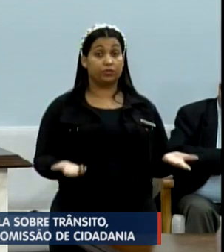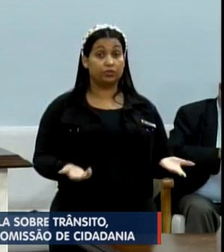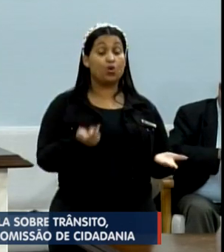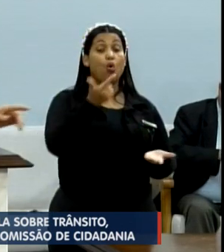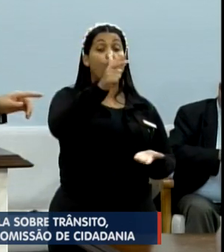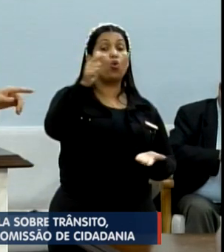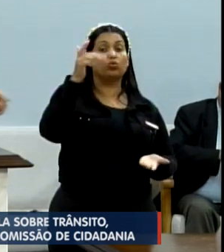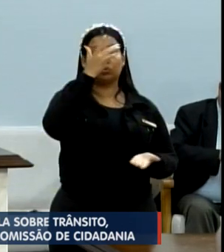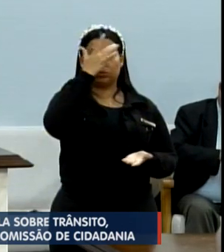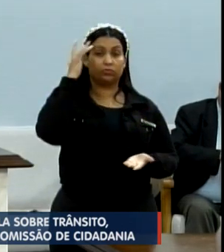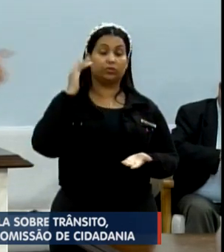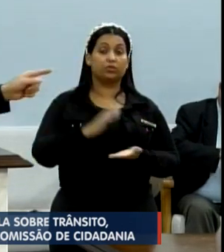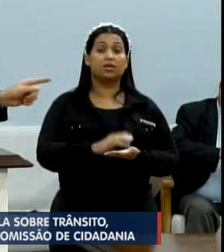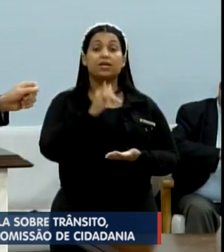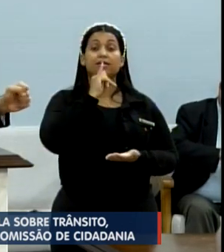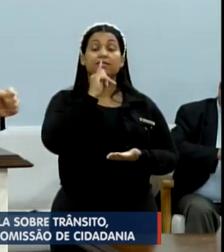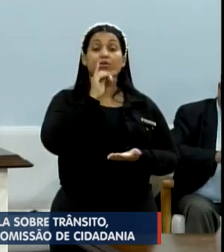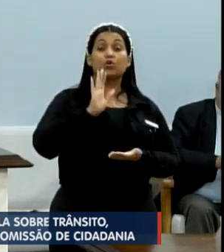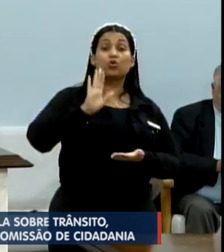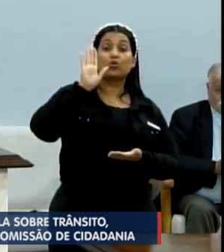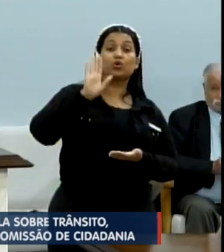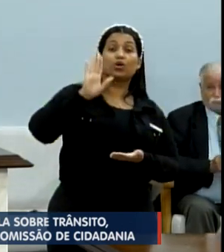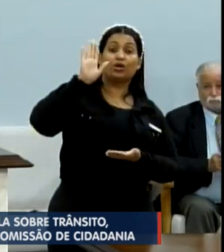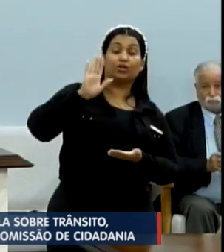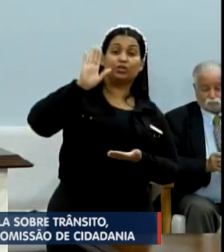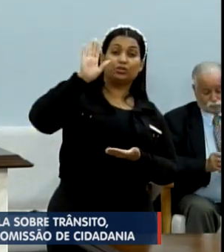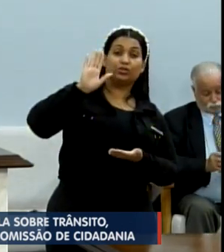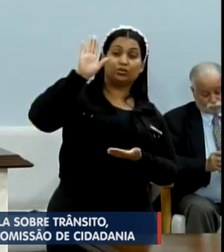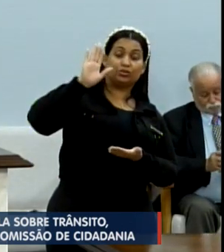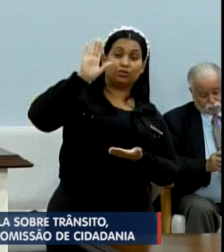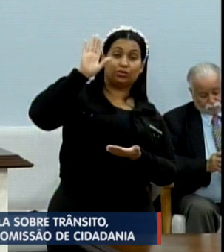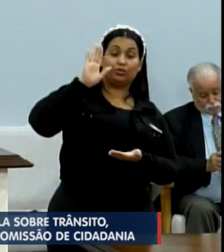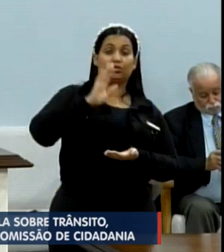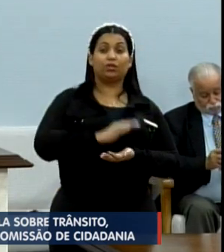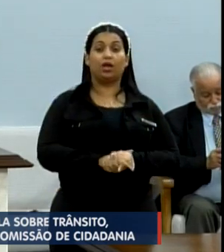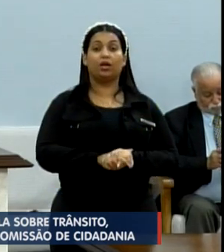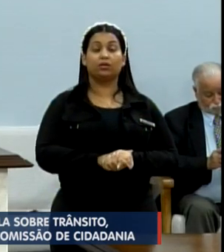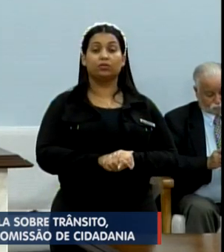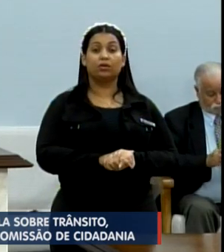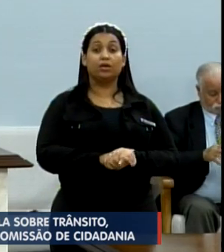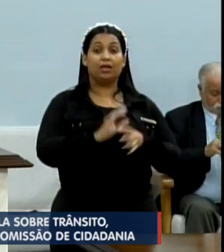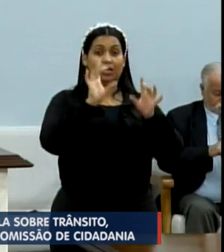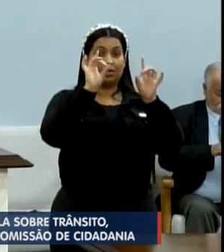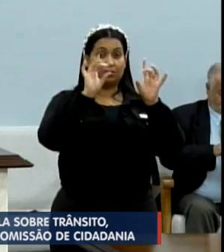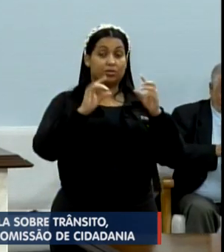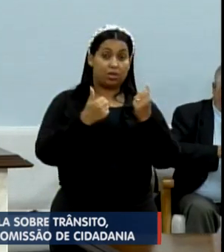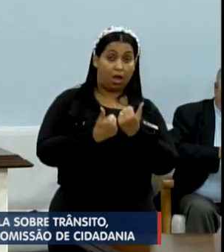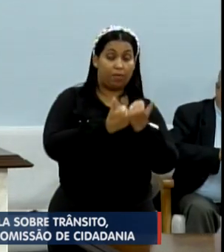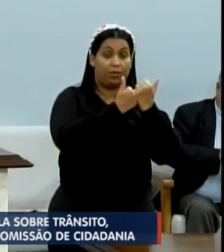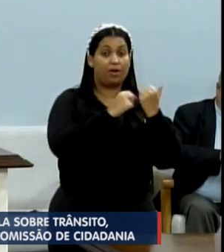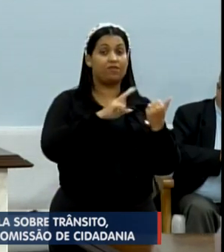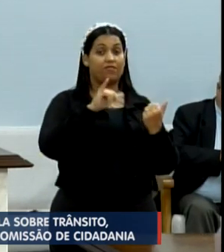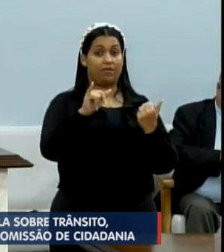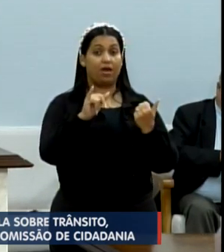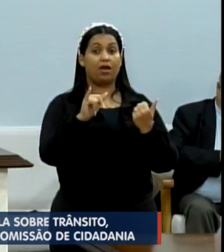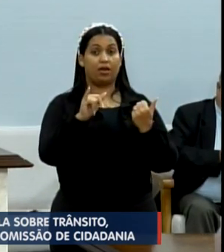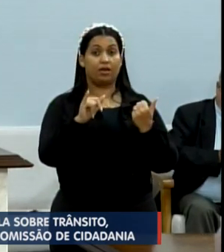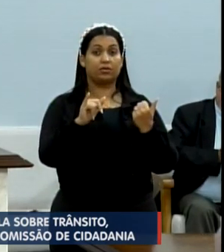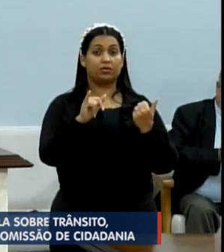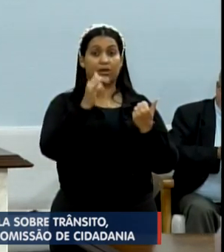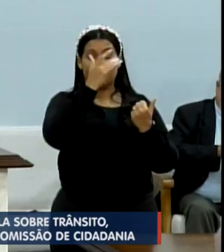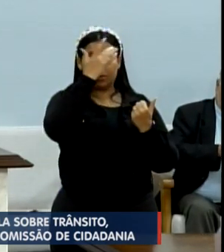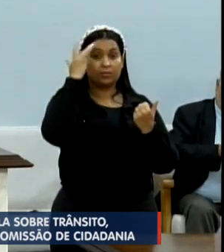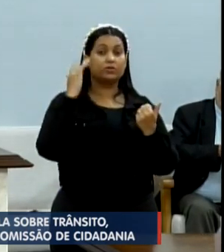outros estão. Por exemplo, o candidato que o senhor tem uma preferência por apoiar, um forasteiro